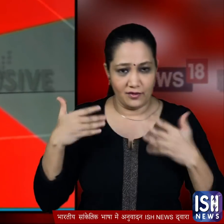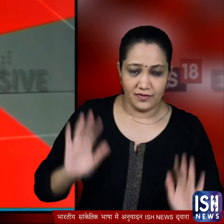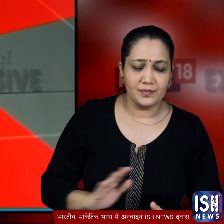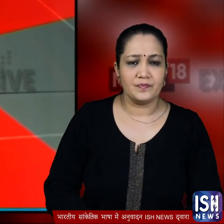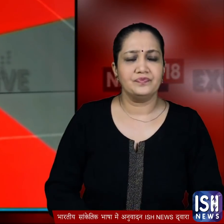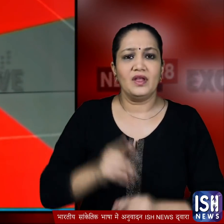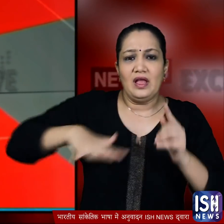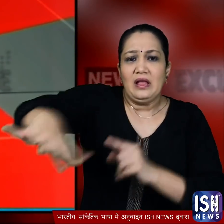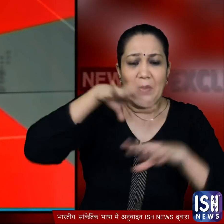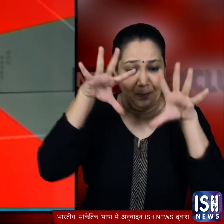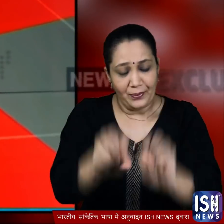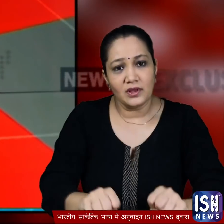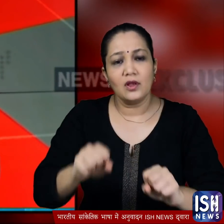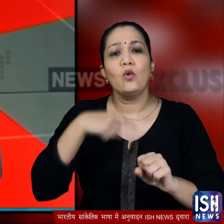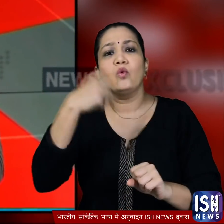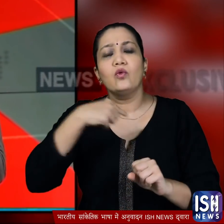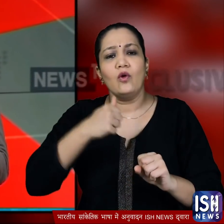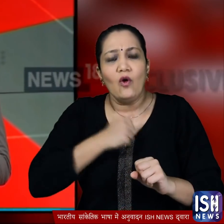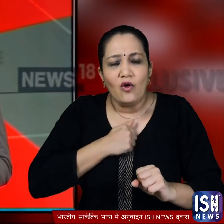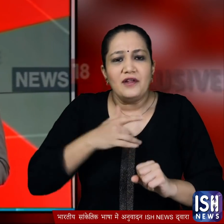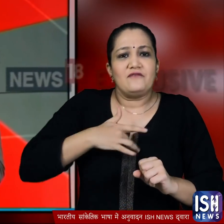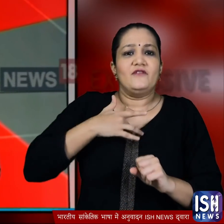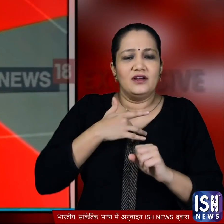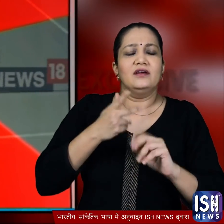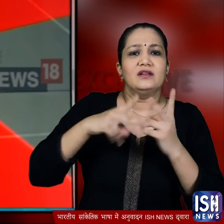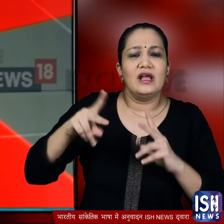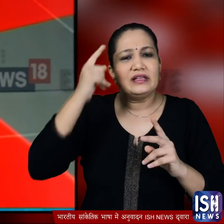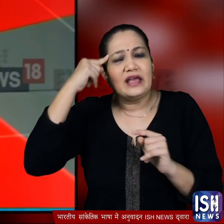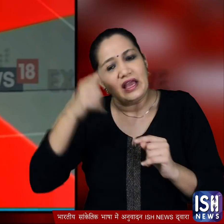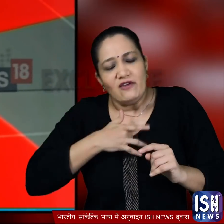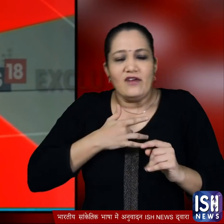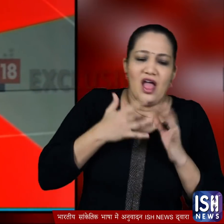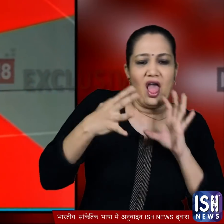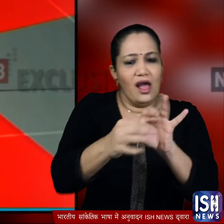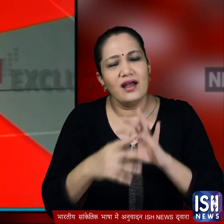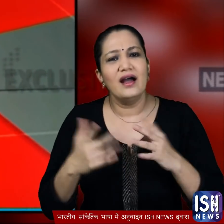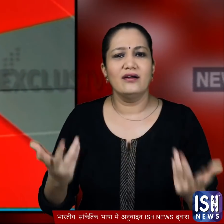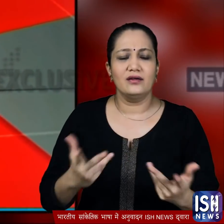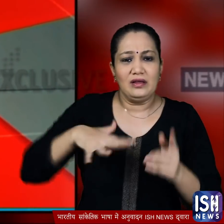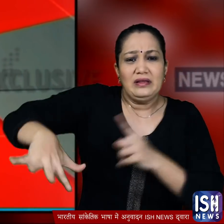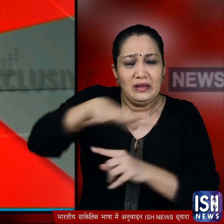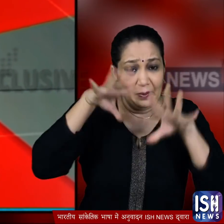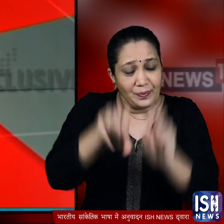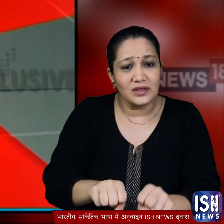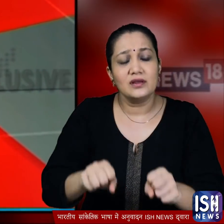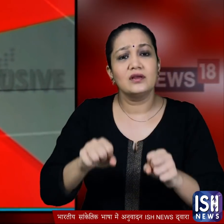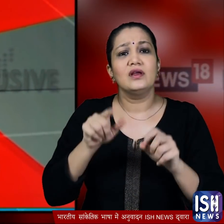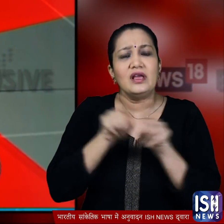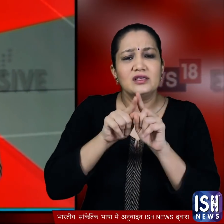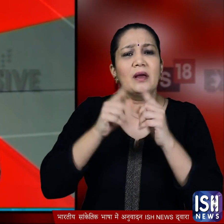जमीन पर खब्जा करने वाले हमारी आपकी भावनाओं को भी अपना हत्यार बना लेते हैं इसलिए वो जिस जमीन को हड़पना चाहते हैं वहाँ छोड़ा